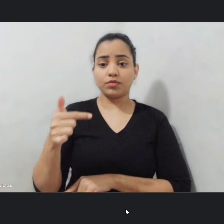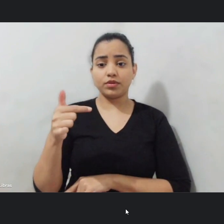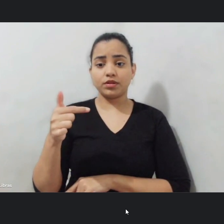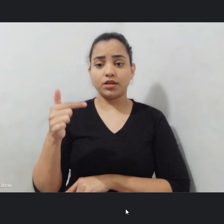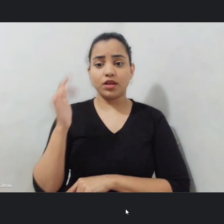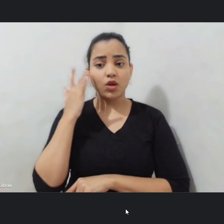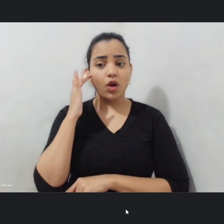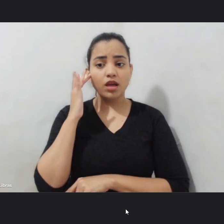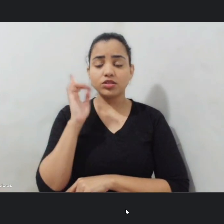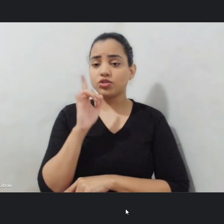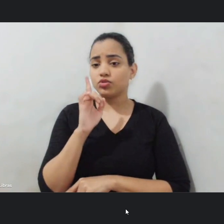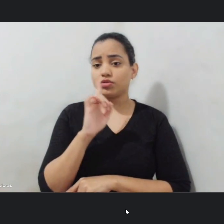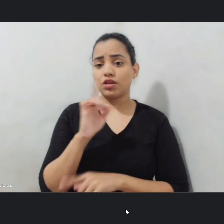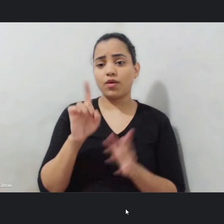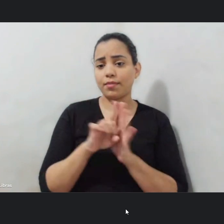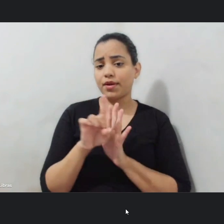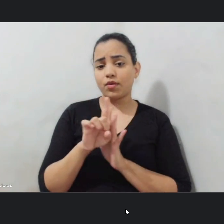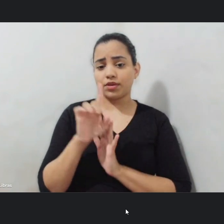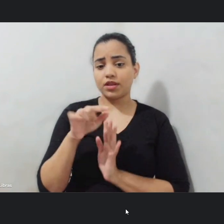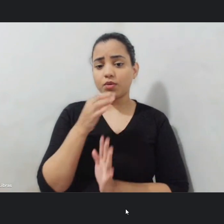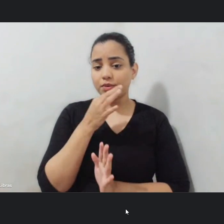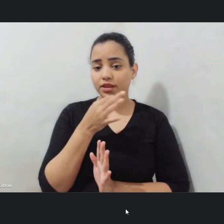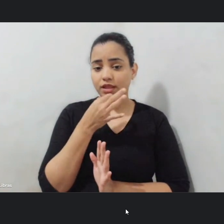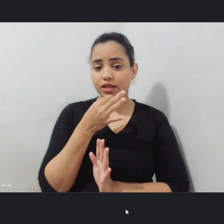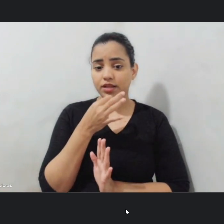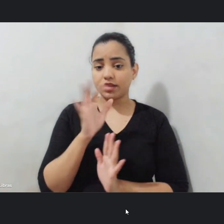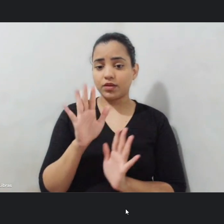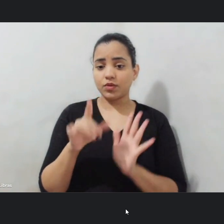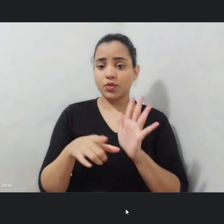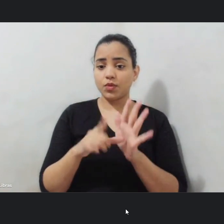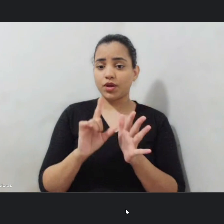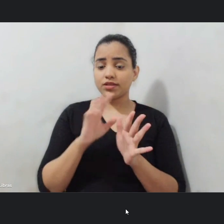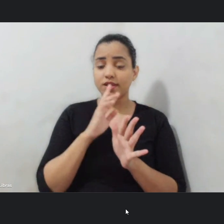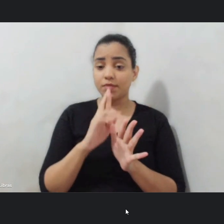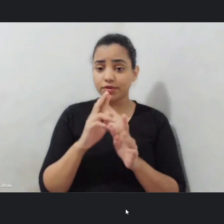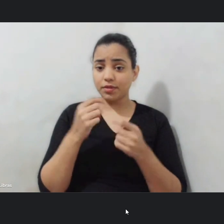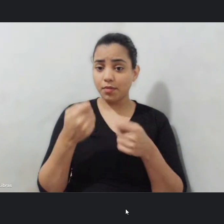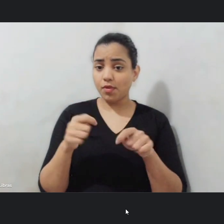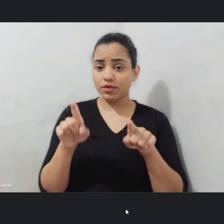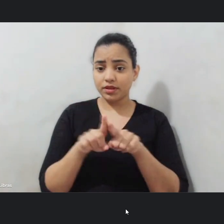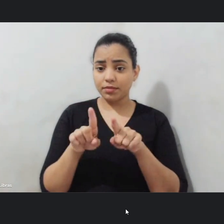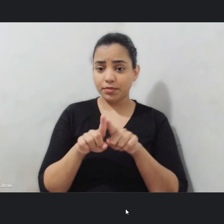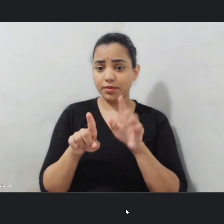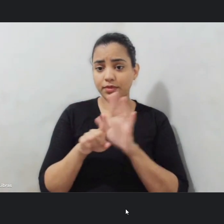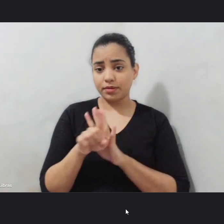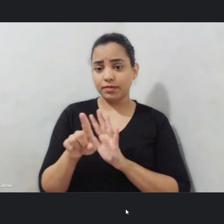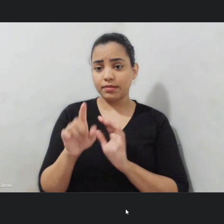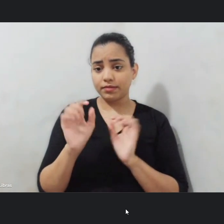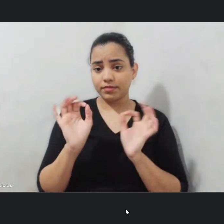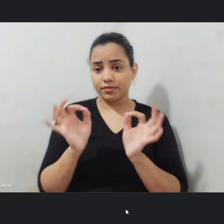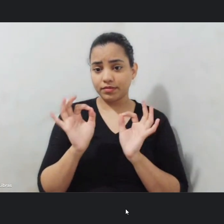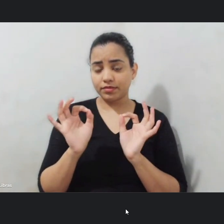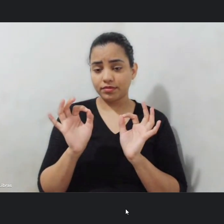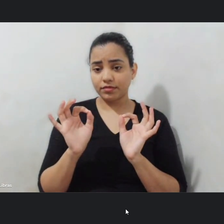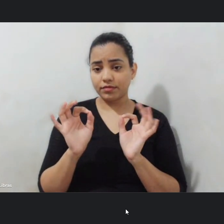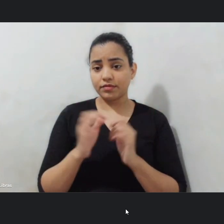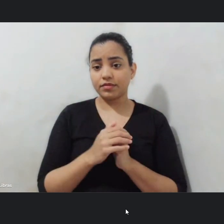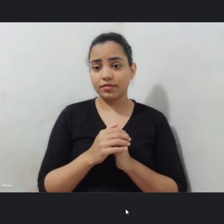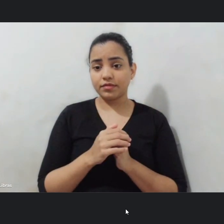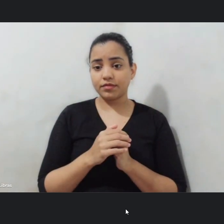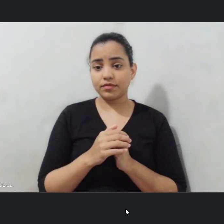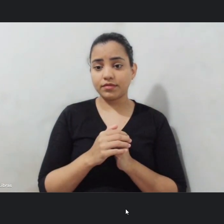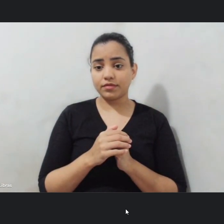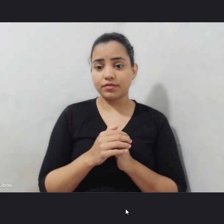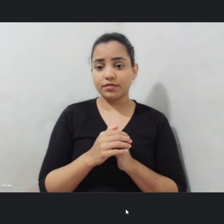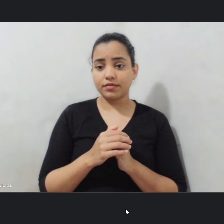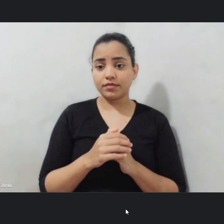complicada então Pablo até antes de eu responder eu vou abrir para ti também porque aí você já faz as considerações e em seguida eu vou trazer a